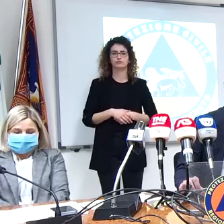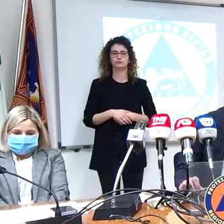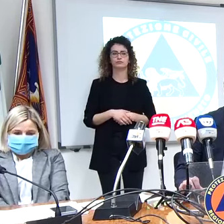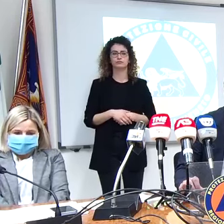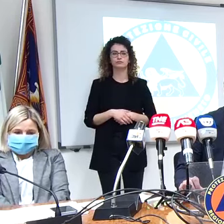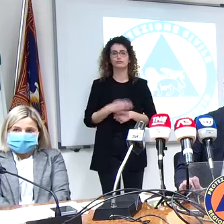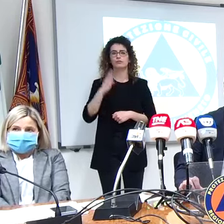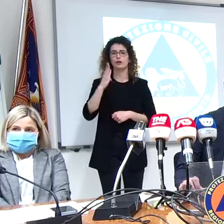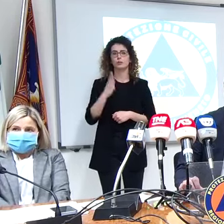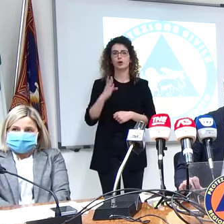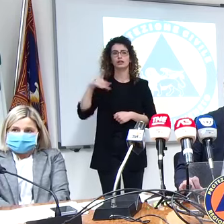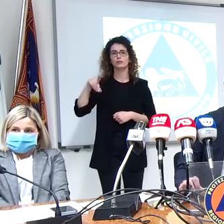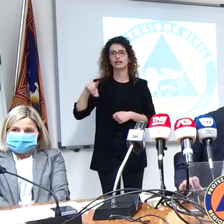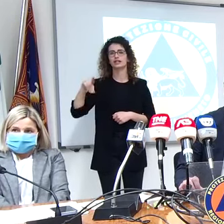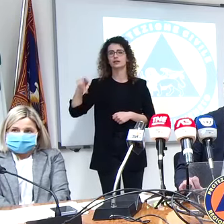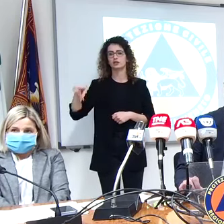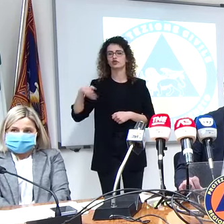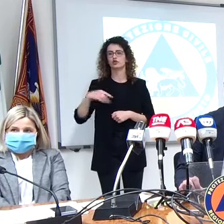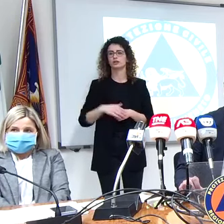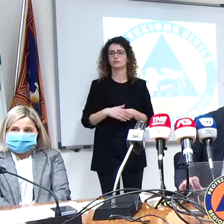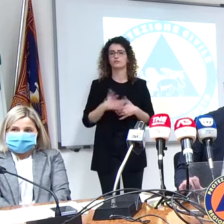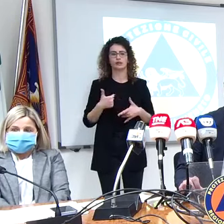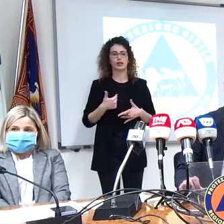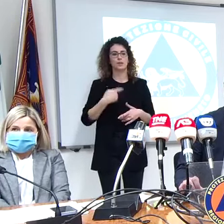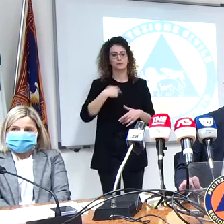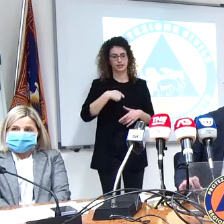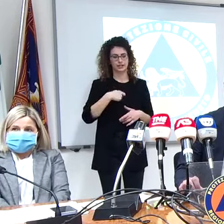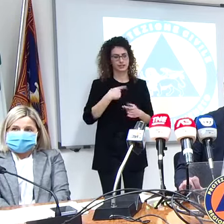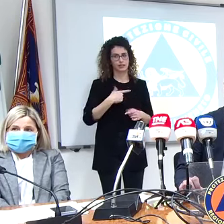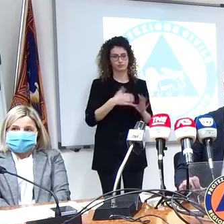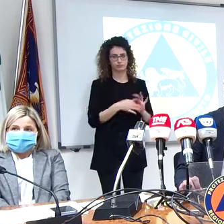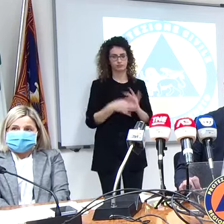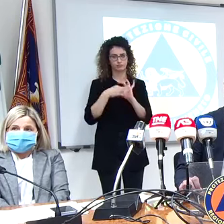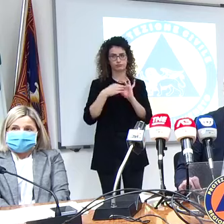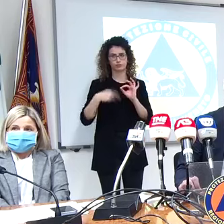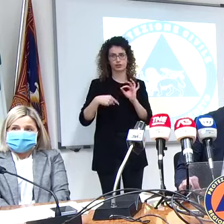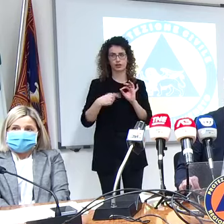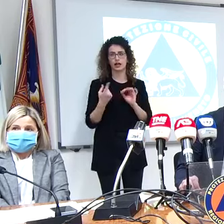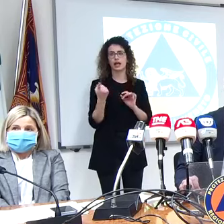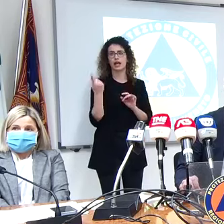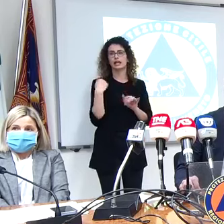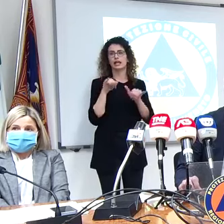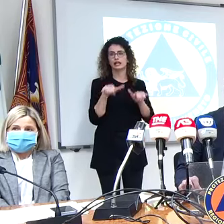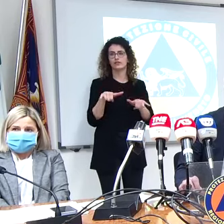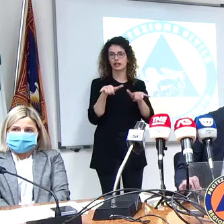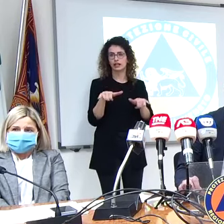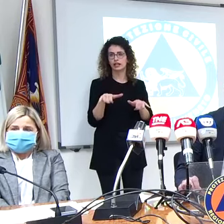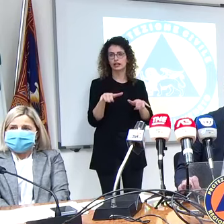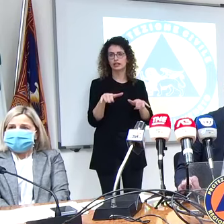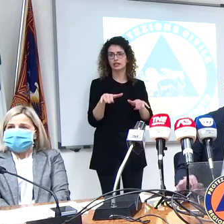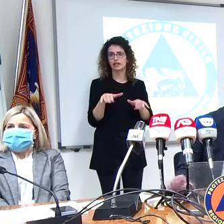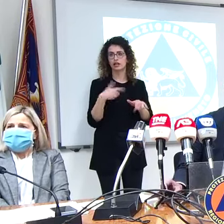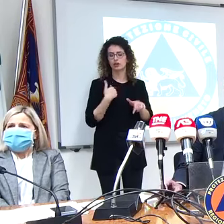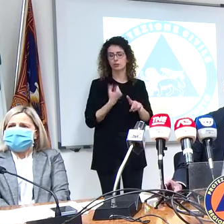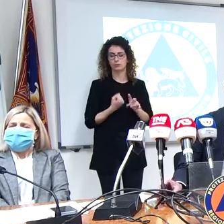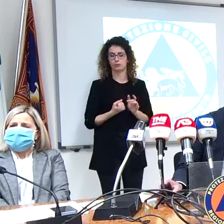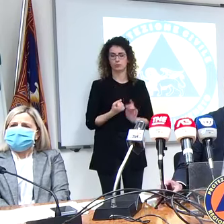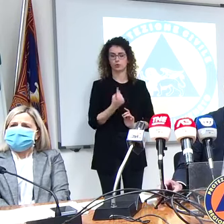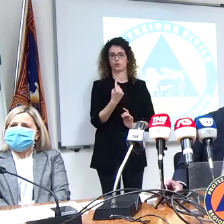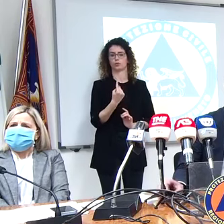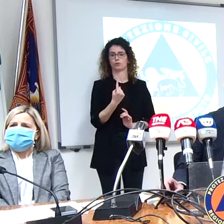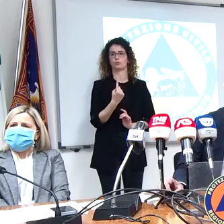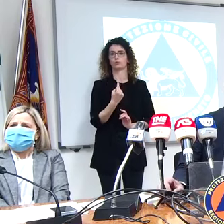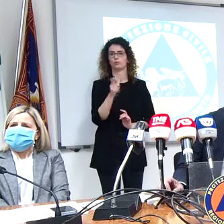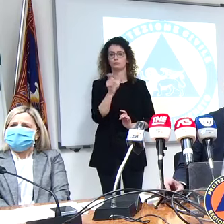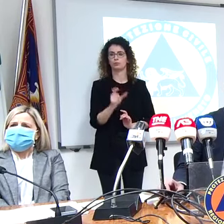Abonet, Parisi, prigioni. Sì, Presidente, mi ricollego a questo, proprio perché ieri a Venezia c'è stato un caso abbastanza che sta distrando un po' di scalpore, cioè